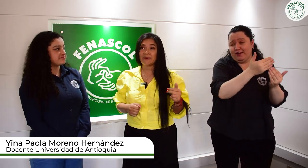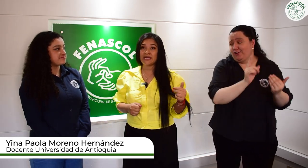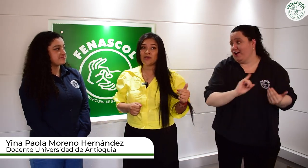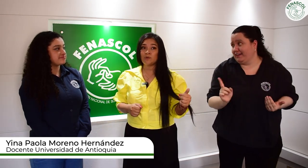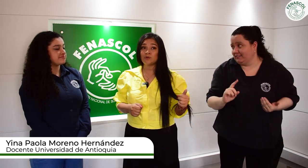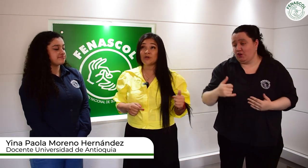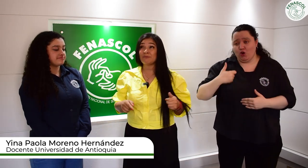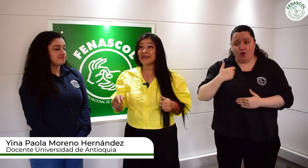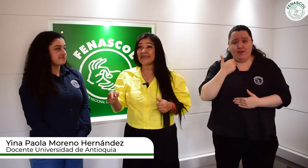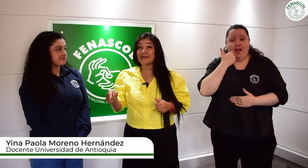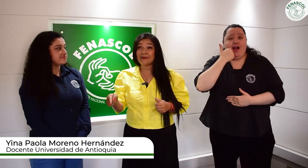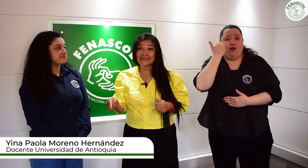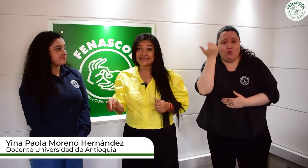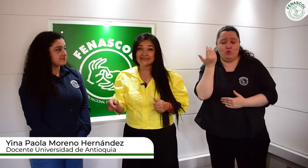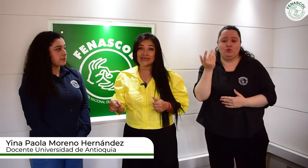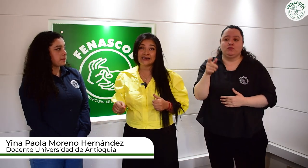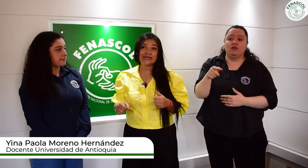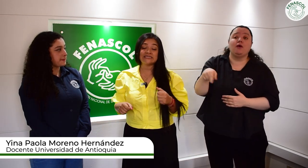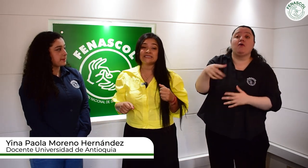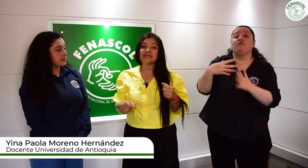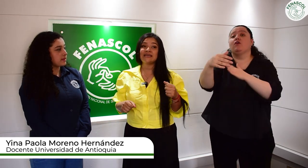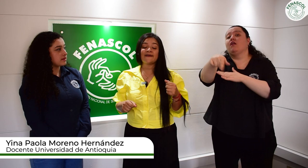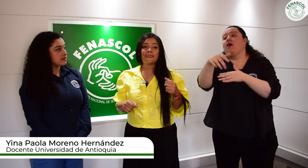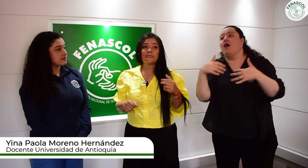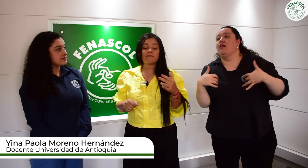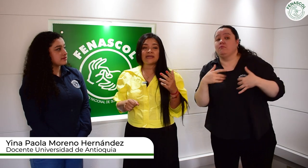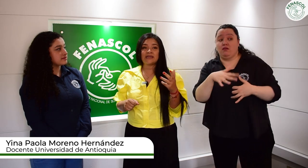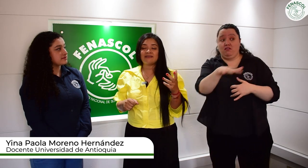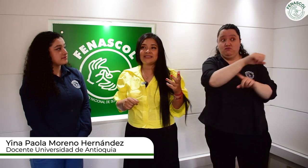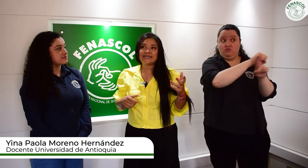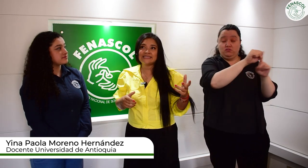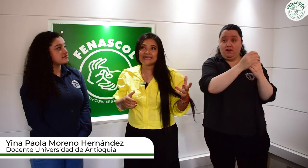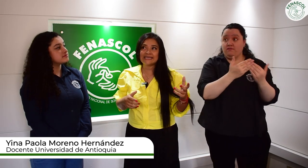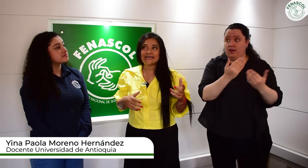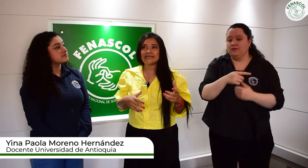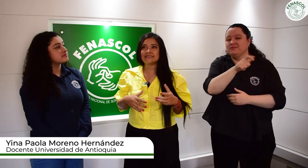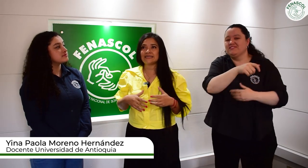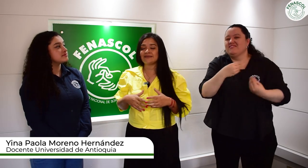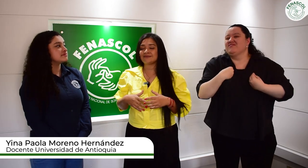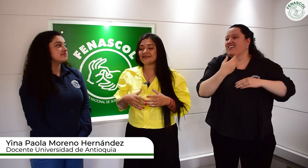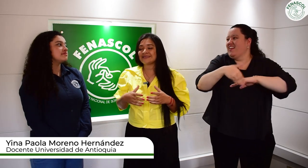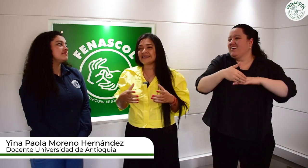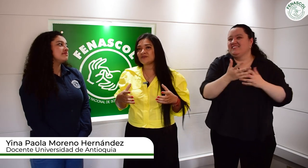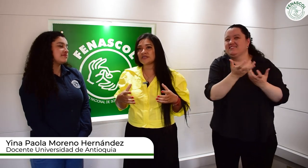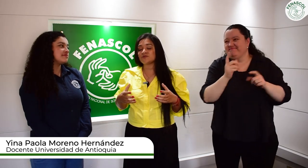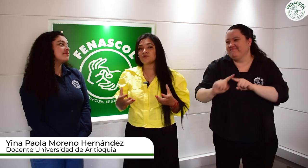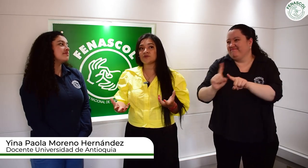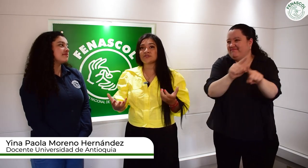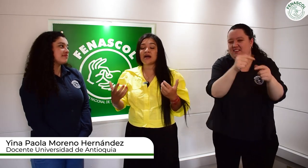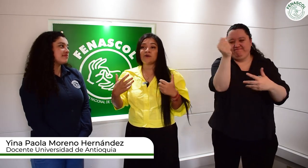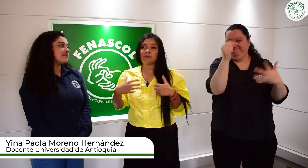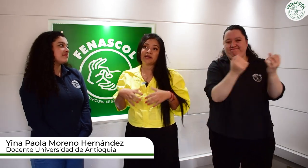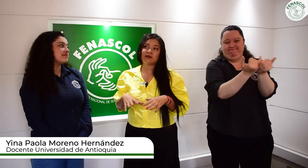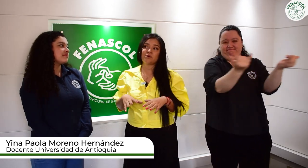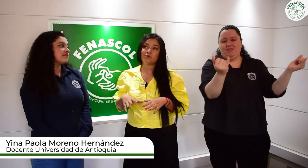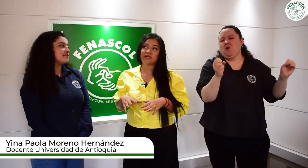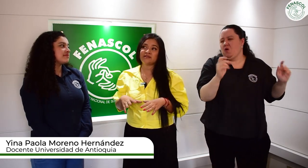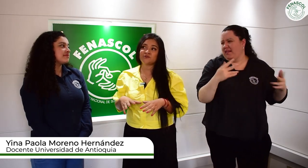adulto, ni para el animal que está en la calle, ni para el habitante de calle, o sea, tantos asuntos, ahora para la comunidad sorda,